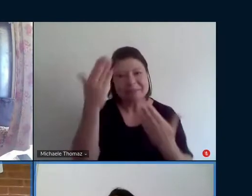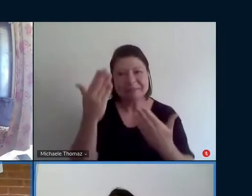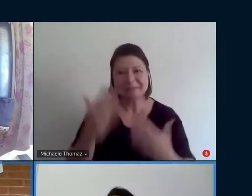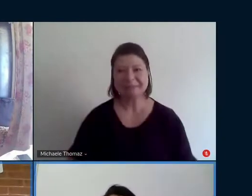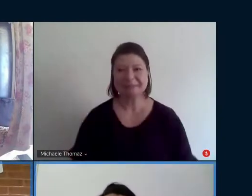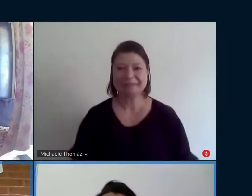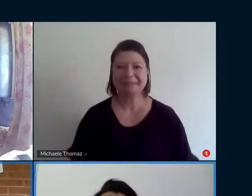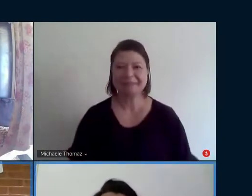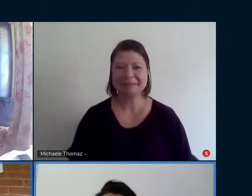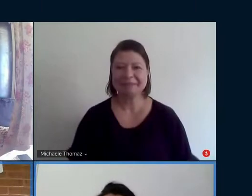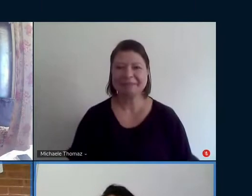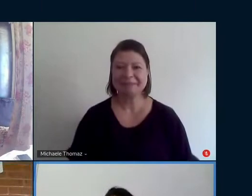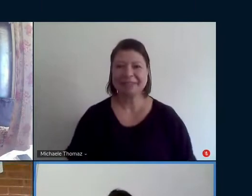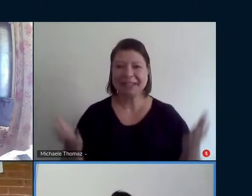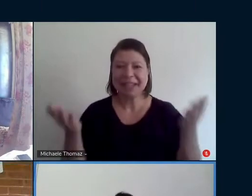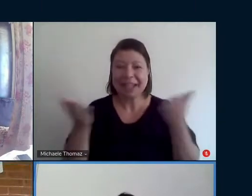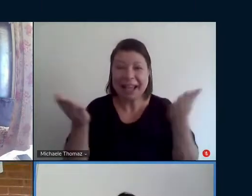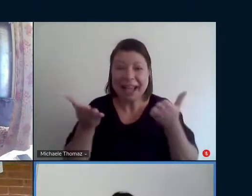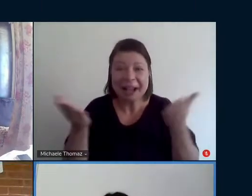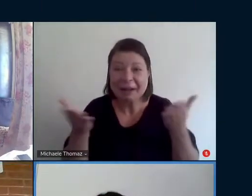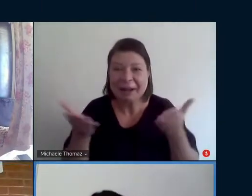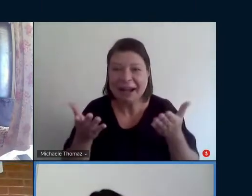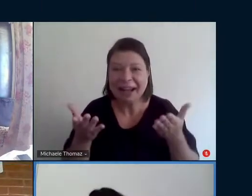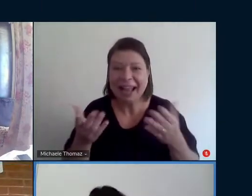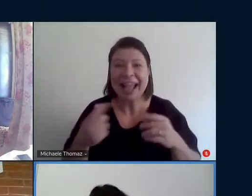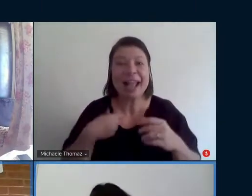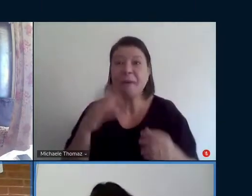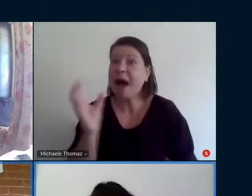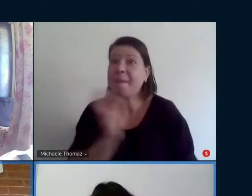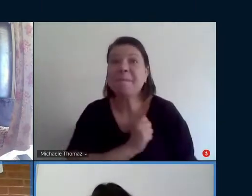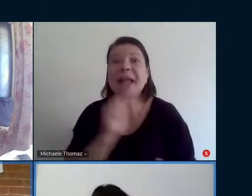E adorei a condição, adorei a condição esmalte.